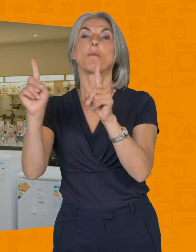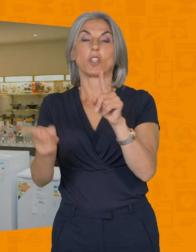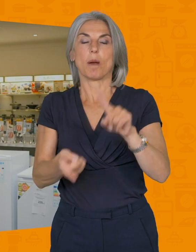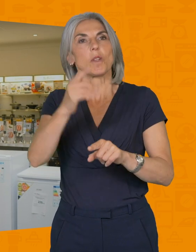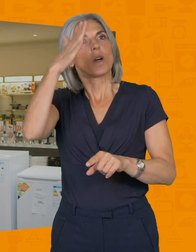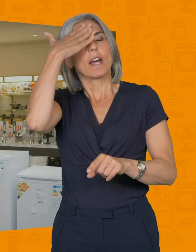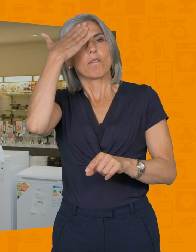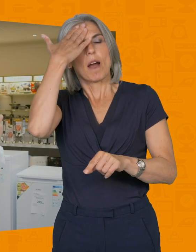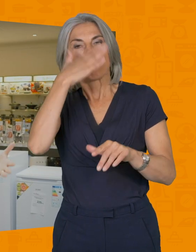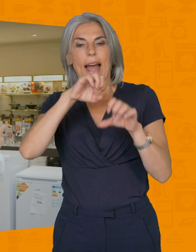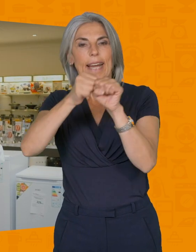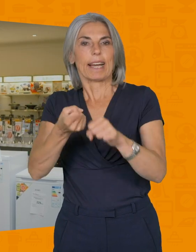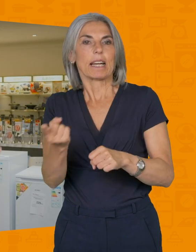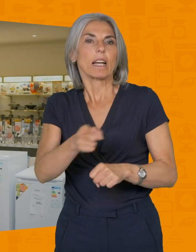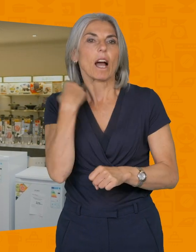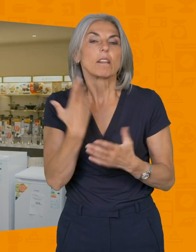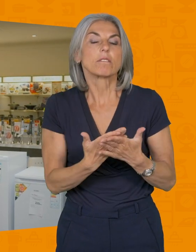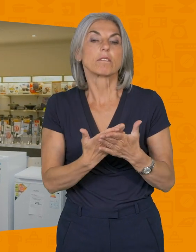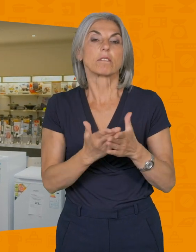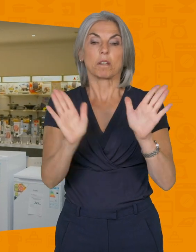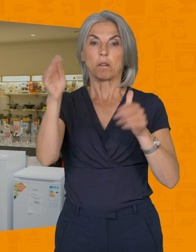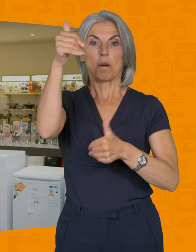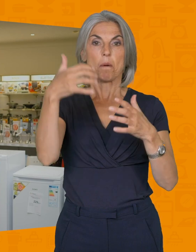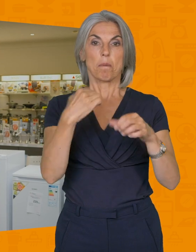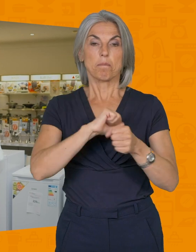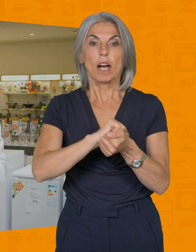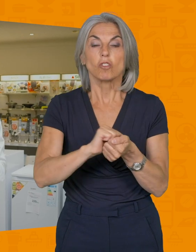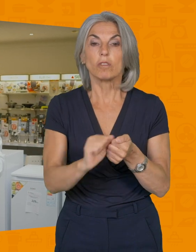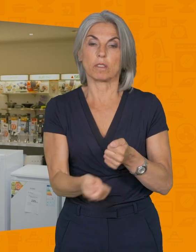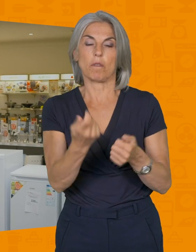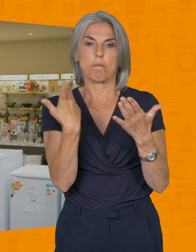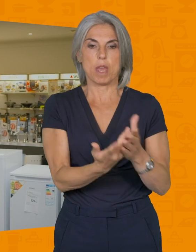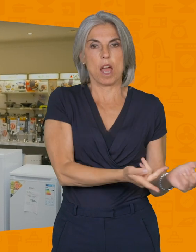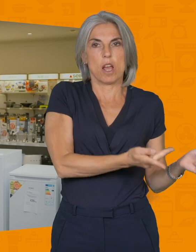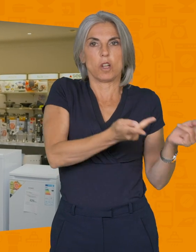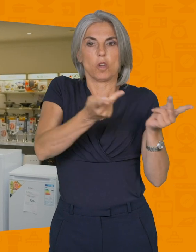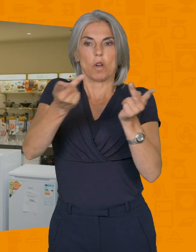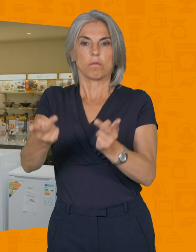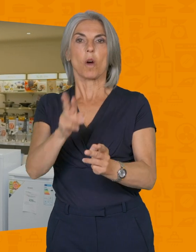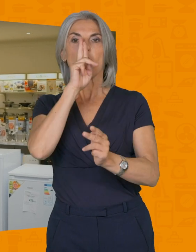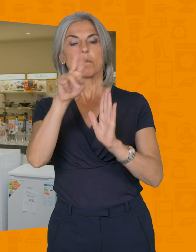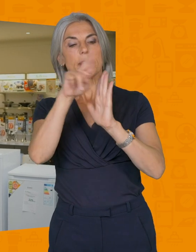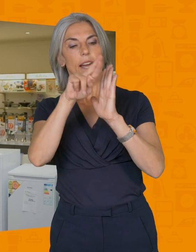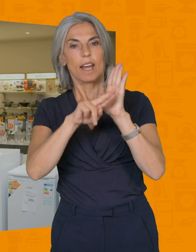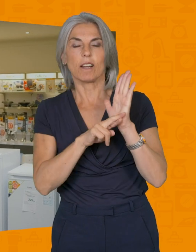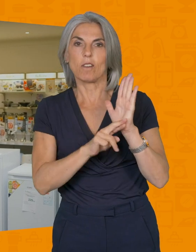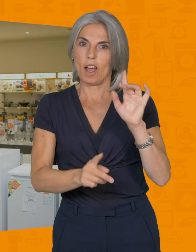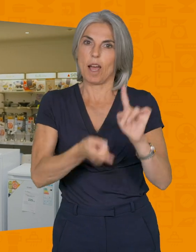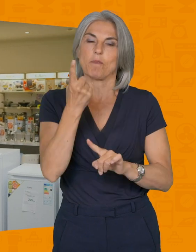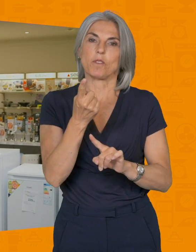important pour éviter d'endommager inutilement ces électroménagers, de bien les transporter et de respecter certaines règles importantes. Partagez